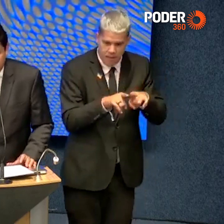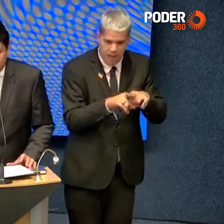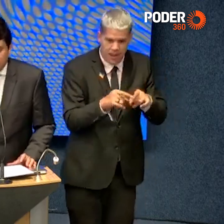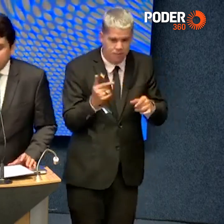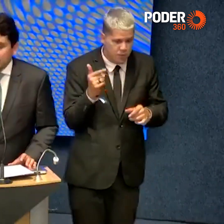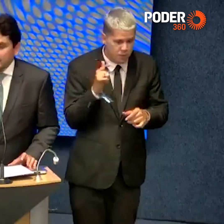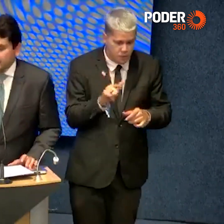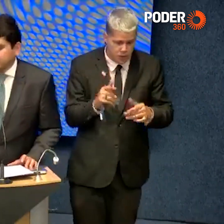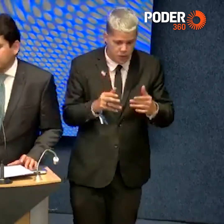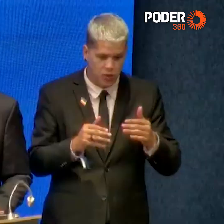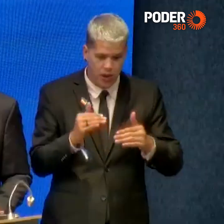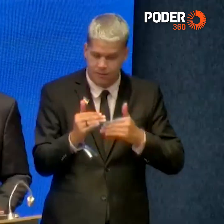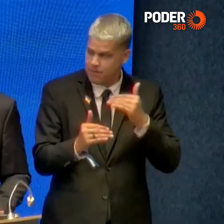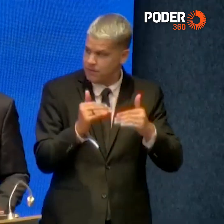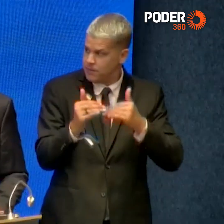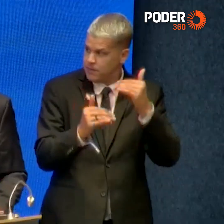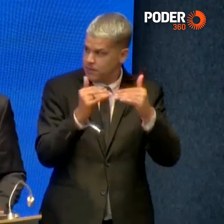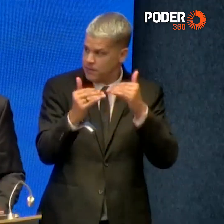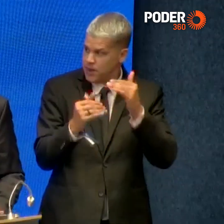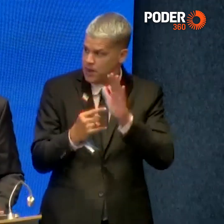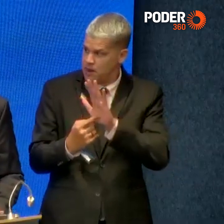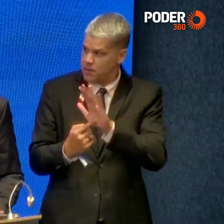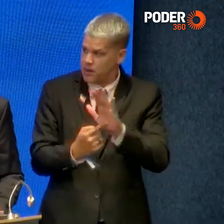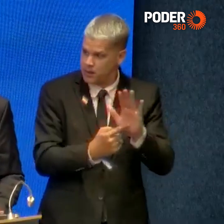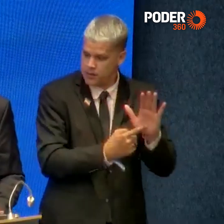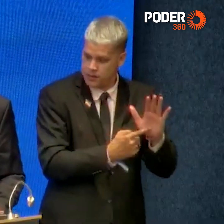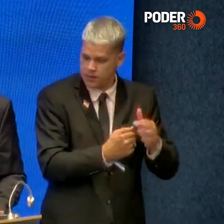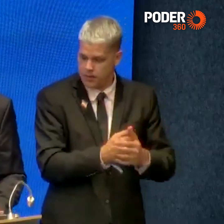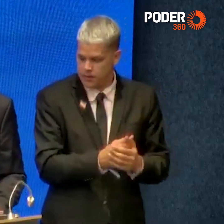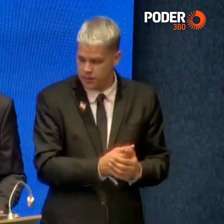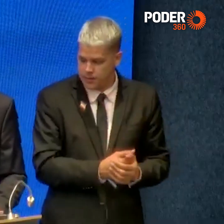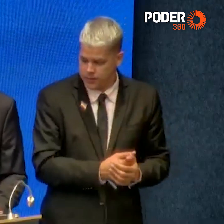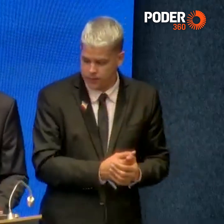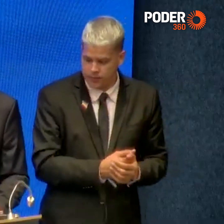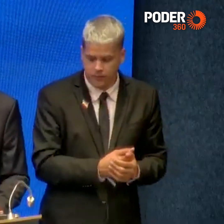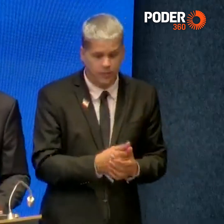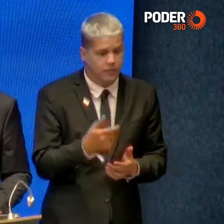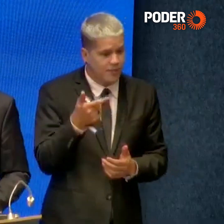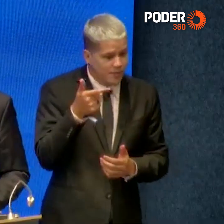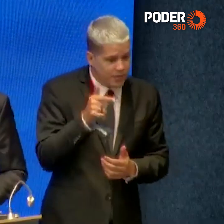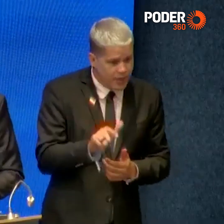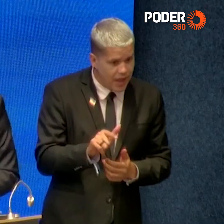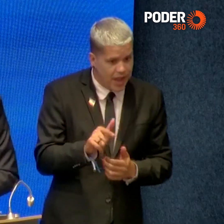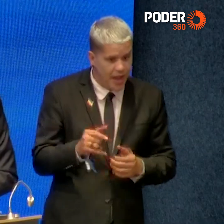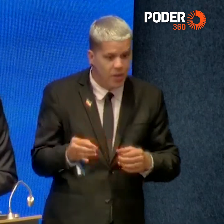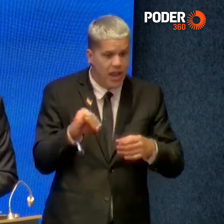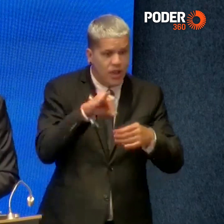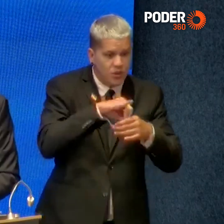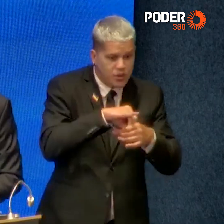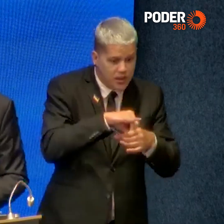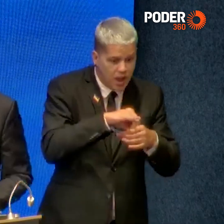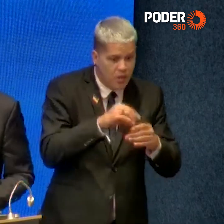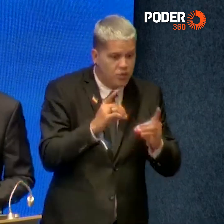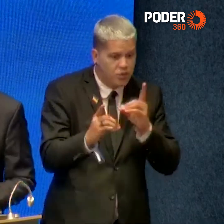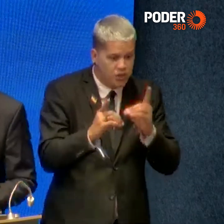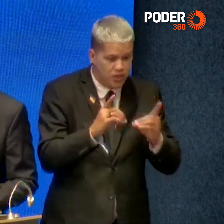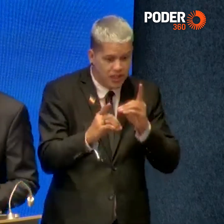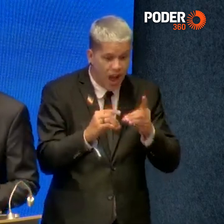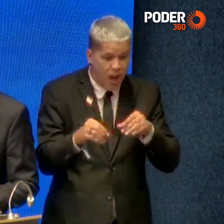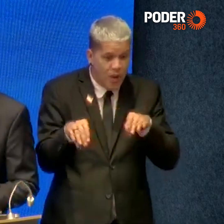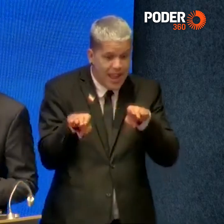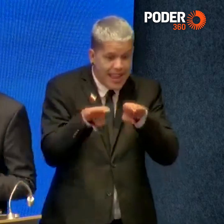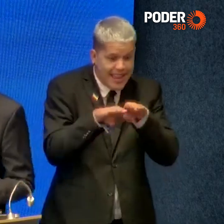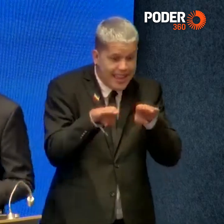imagem e a credibilidade dos serviços prestados. Reitero que a inclusão digital, com equidade